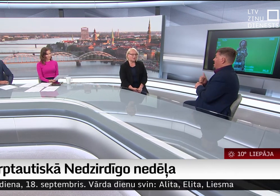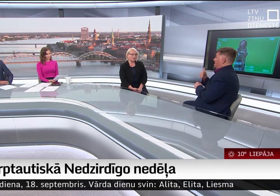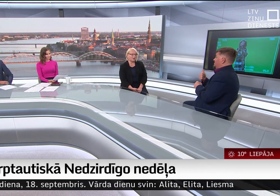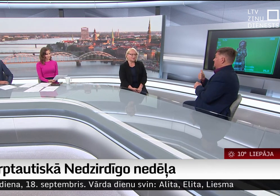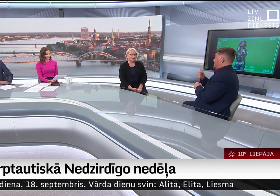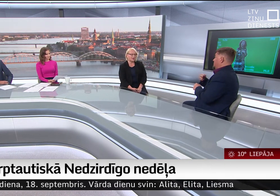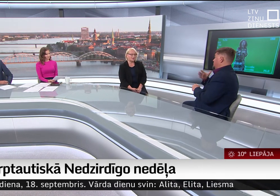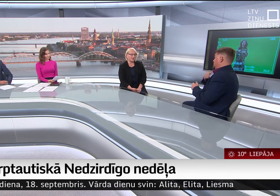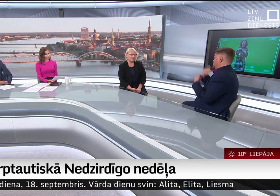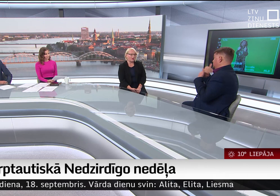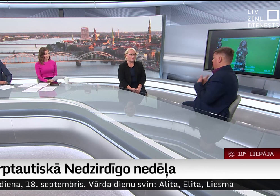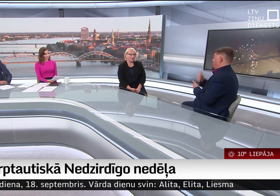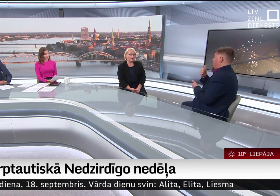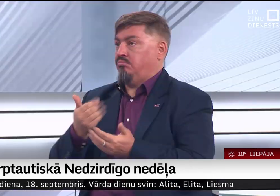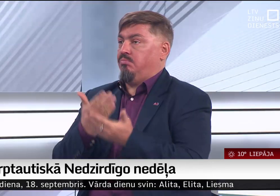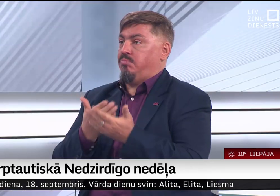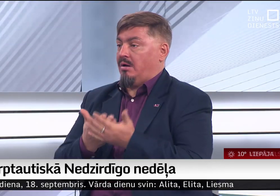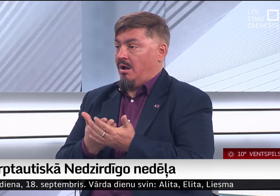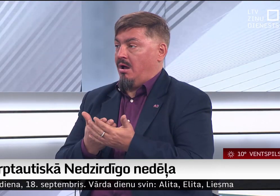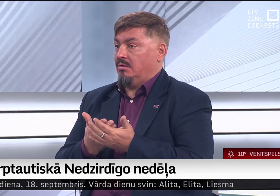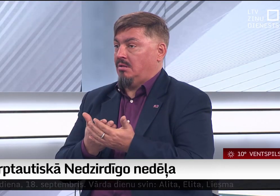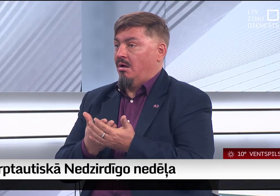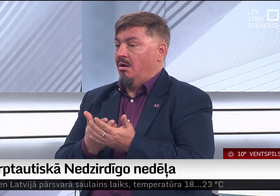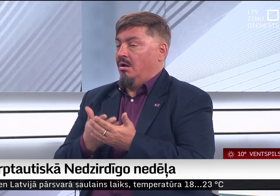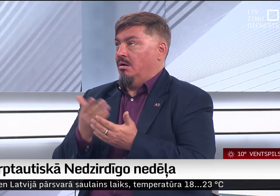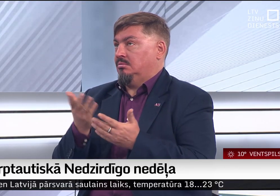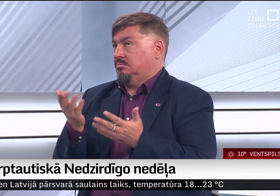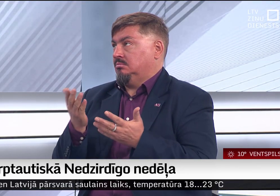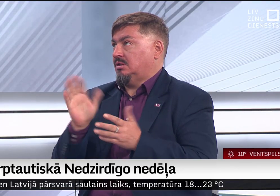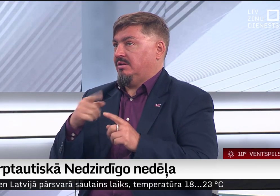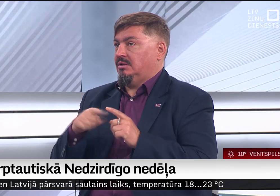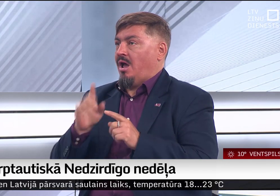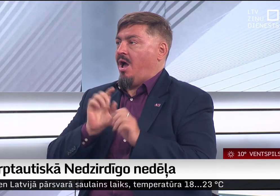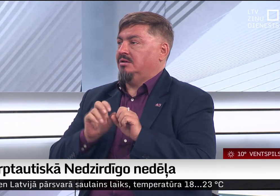nedzirdīgais cilvēks iestājas darbā, viņš ja sevi labi parāda,